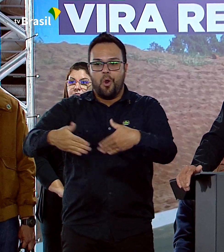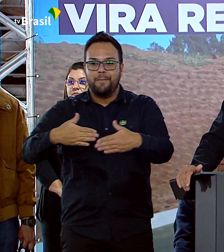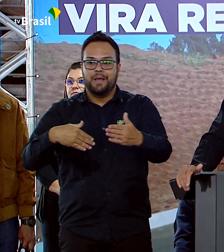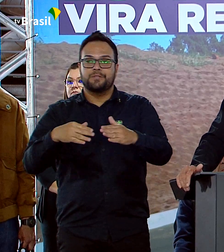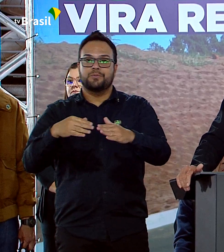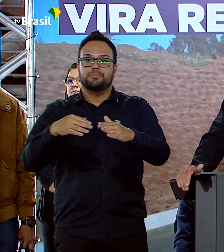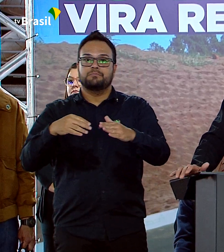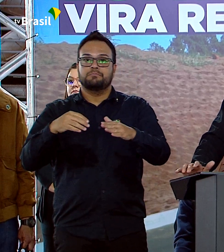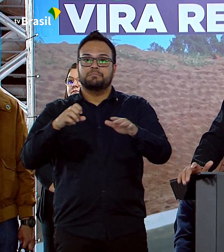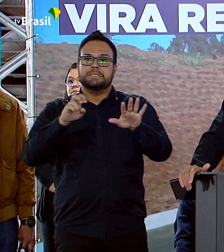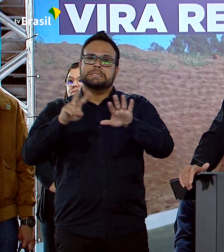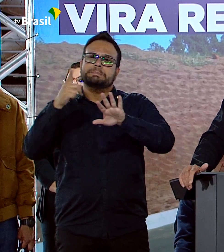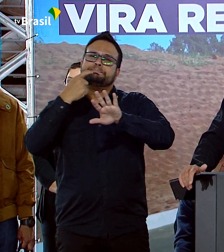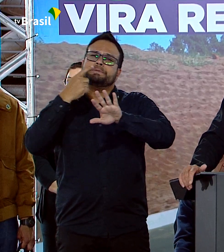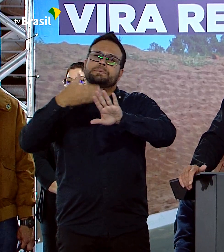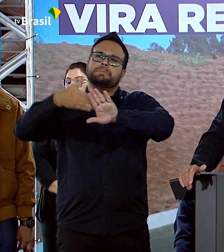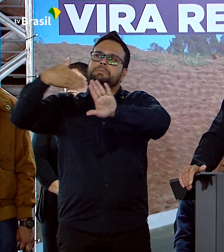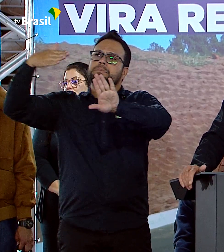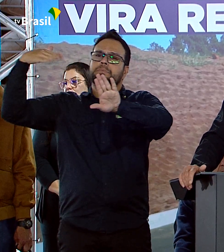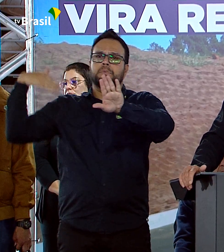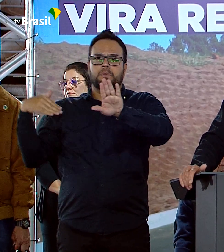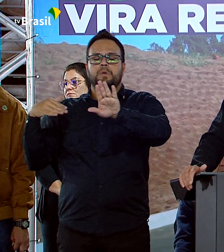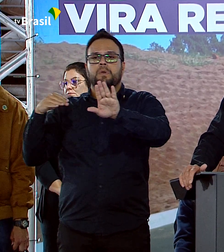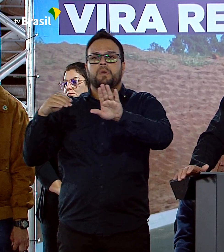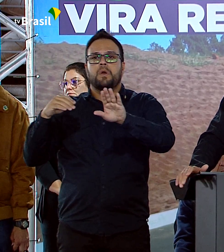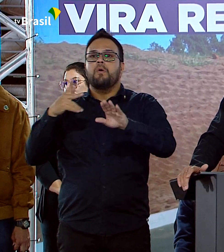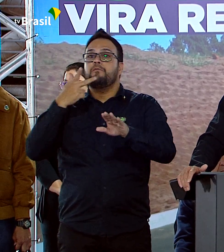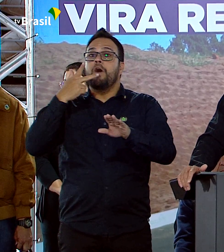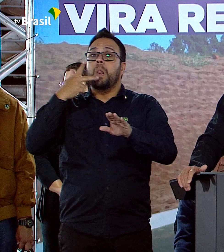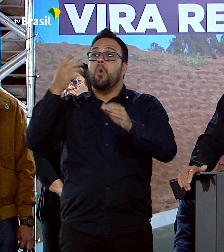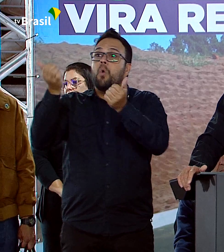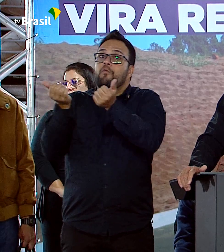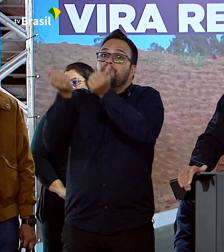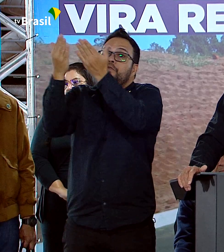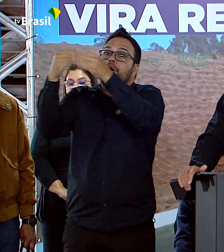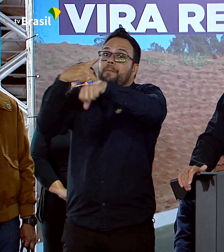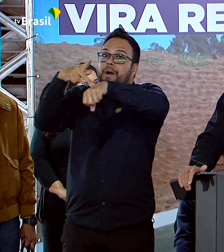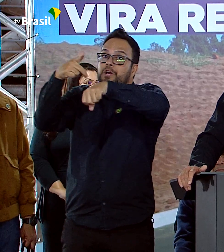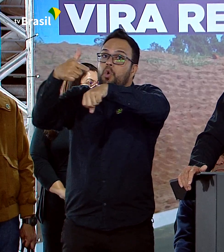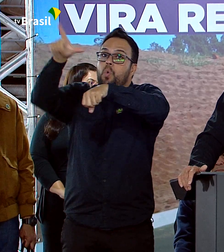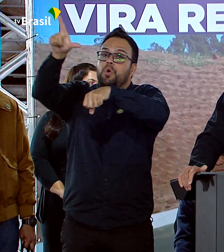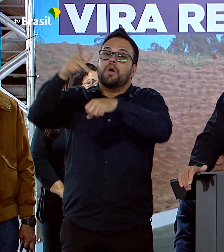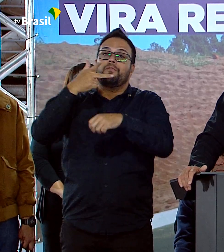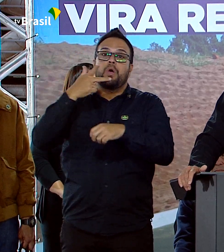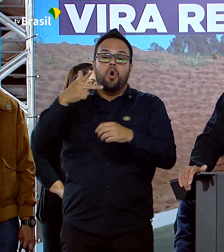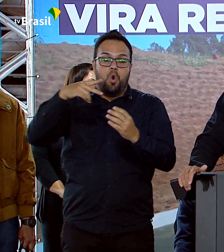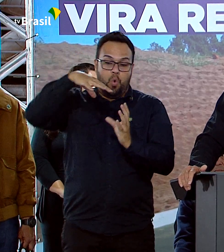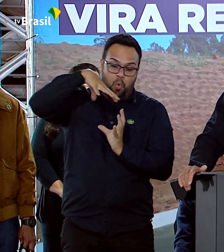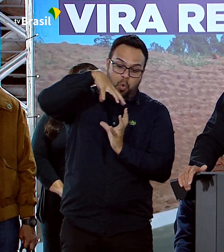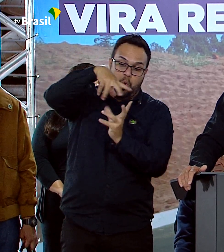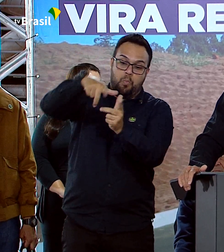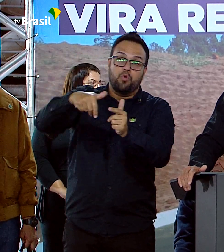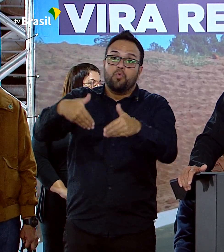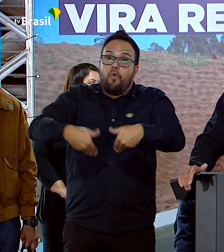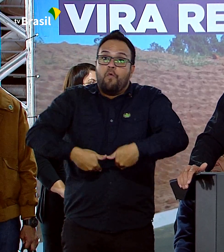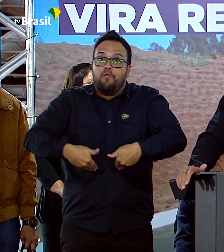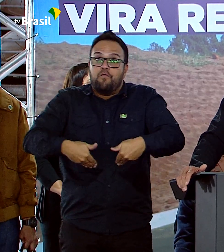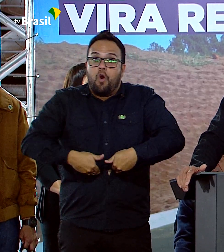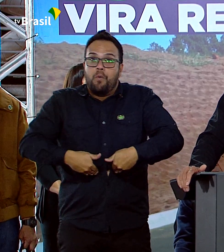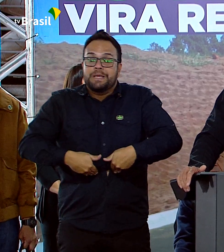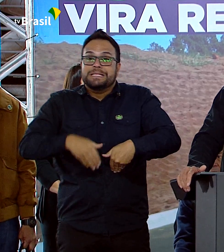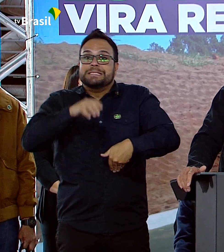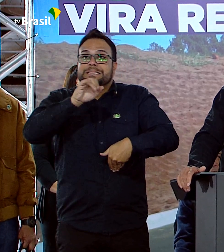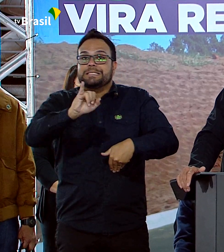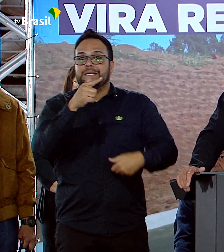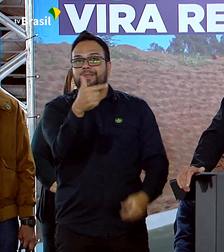depois de recebê-la em audiência, bendice lá fora, o mundo passa fome sem o Brasil.